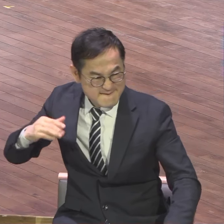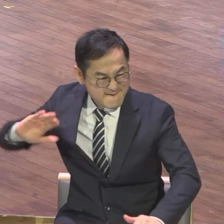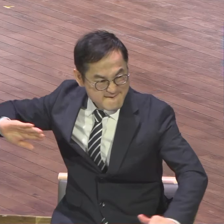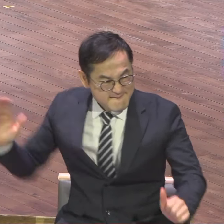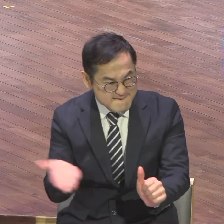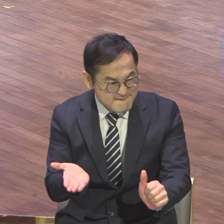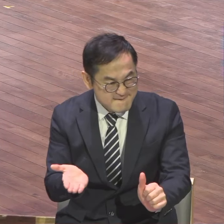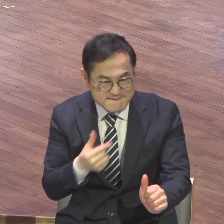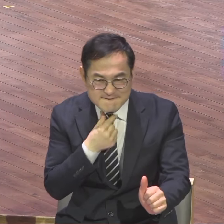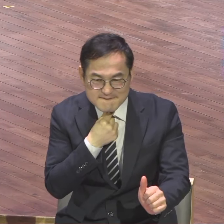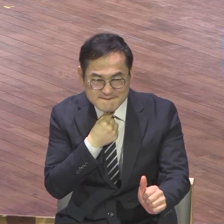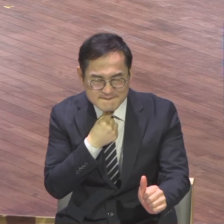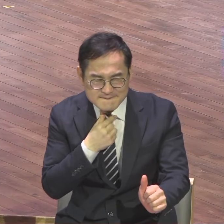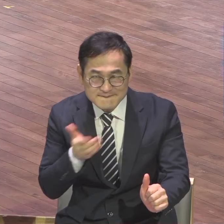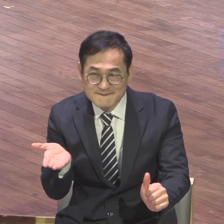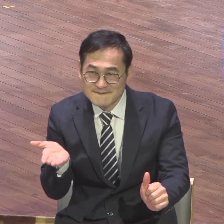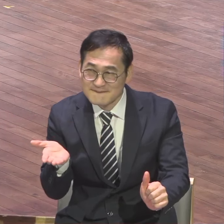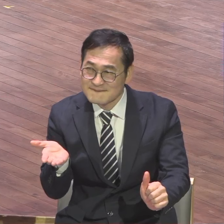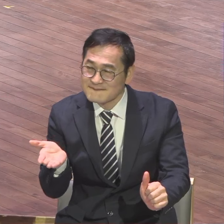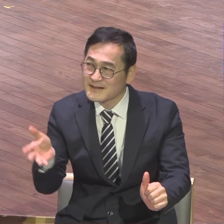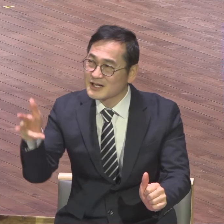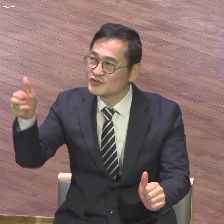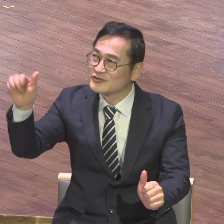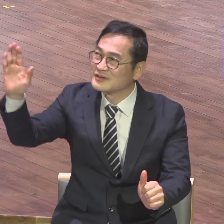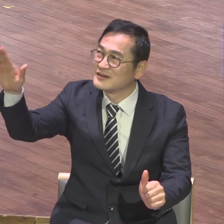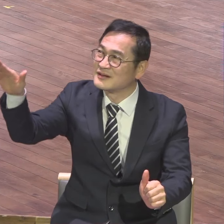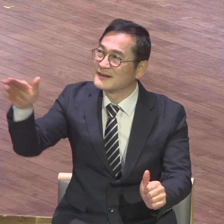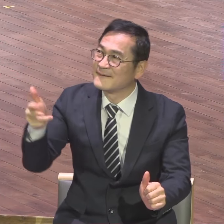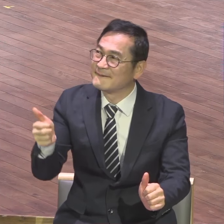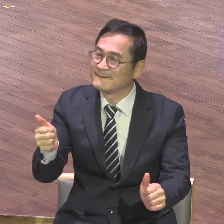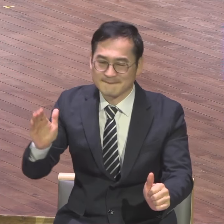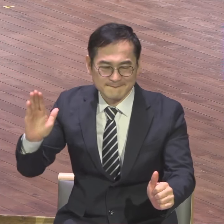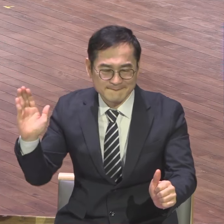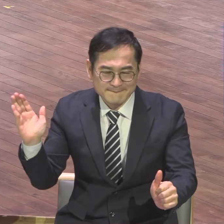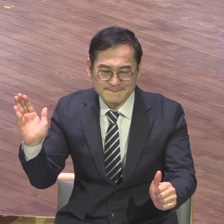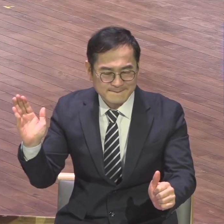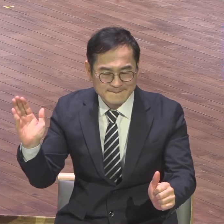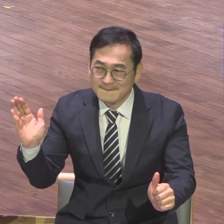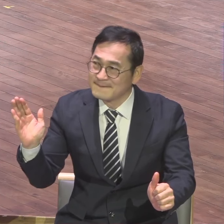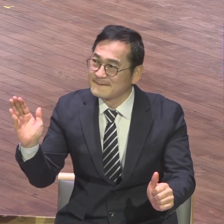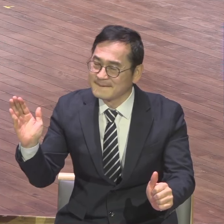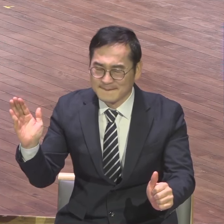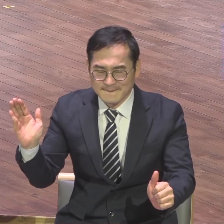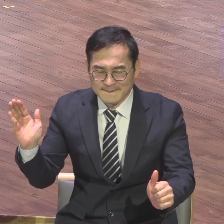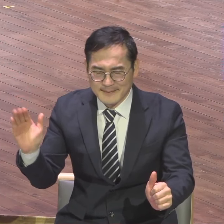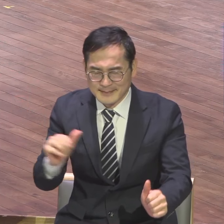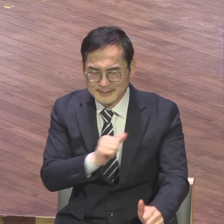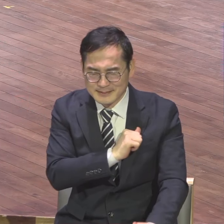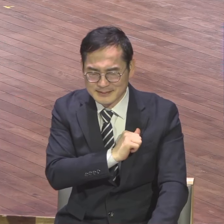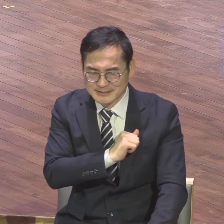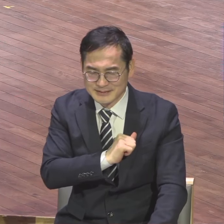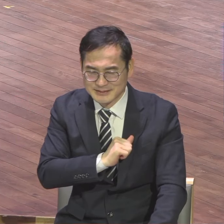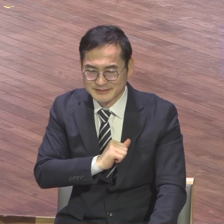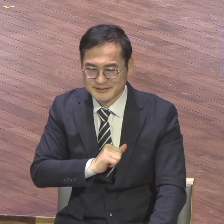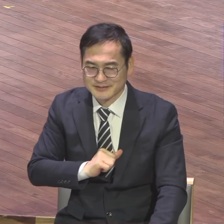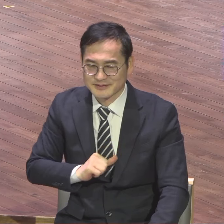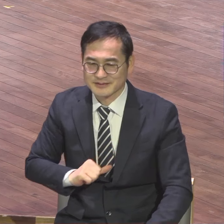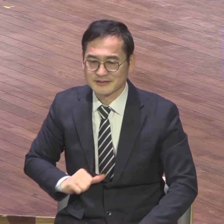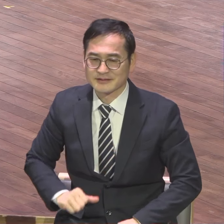주여 이게 뭐 내 일입니까 내 일입니까 주의 일인데 주께서 역사를